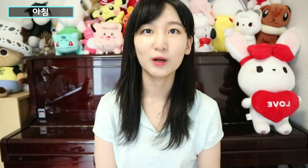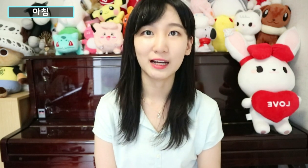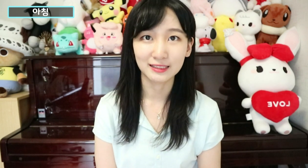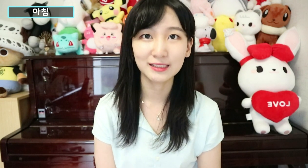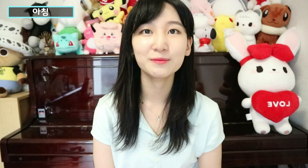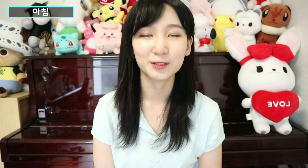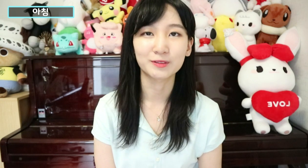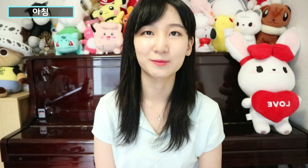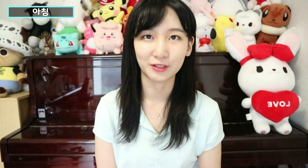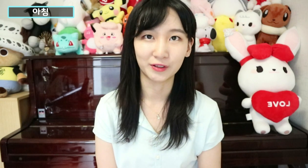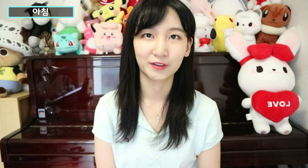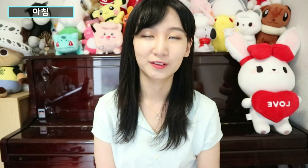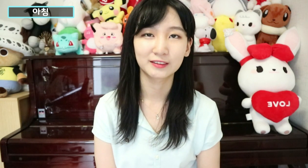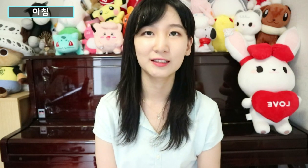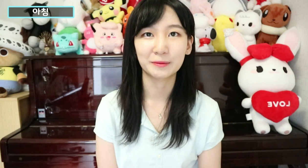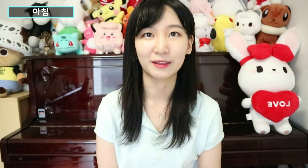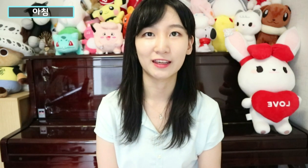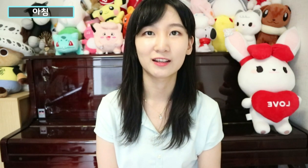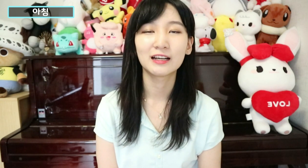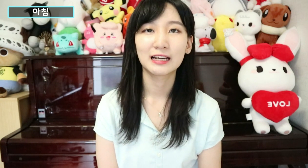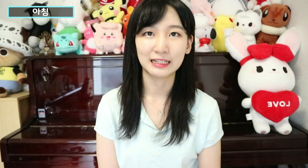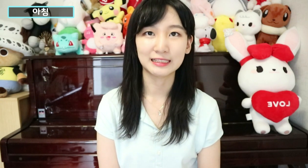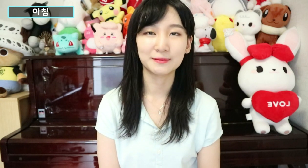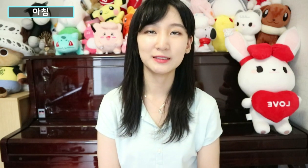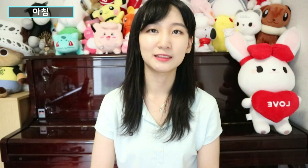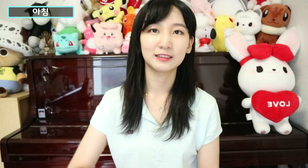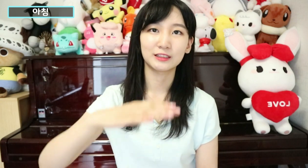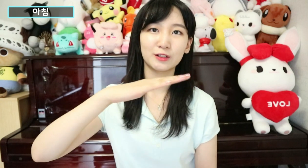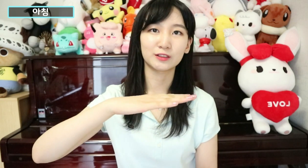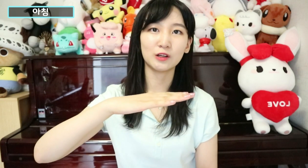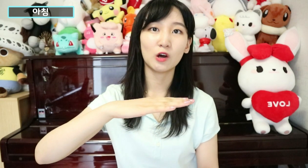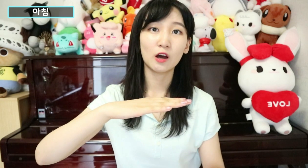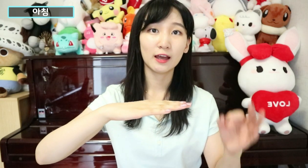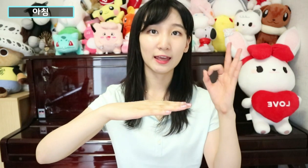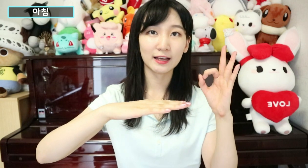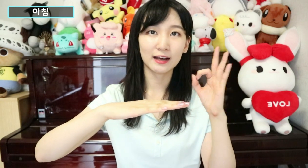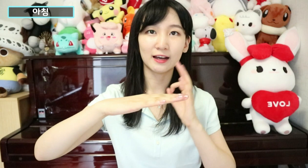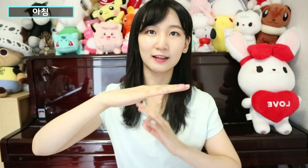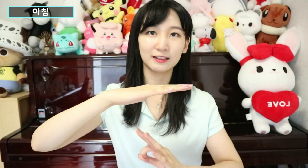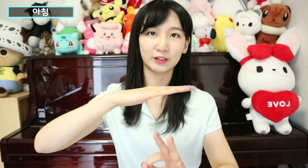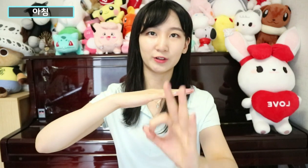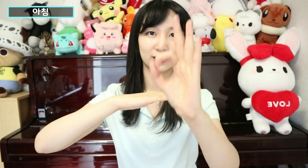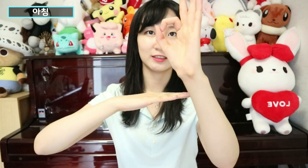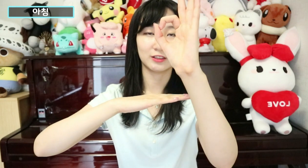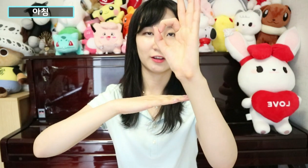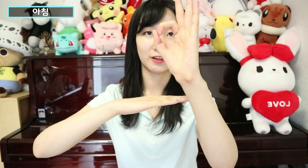아침, 점심, 저녁을 해볼게요. 아침은 여기서 해가 이렇게 뜨는 거예요.